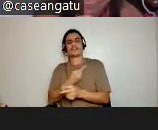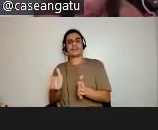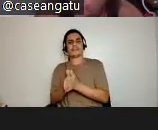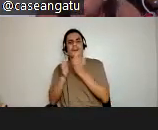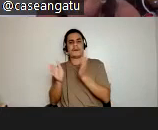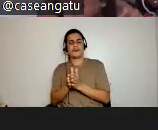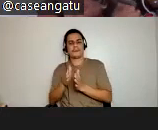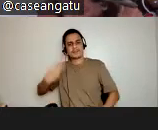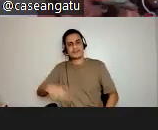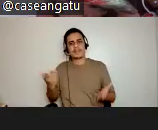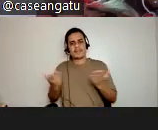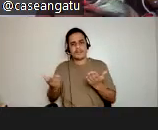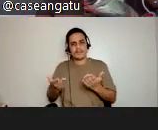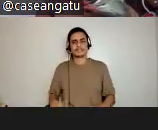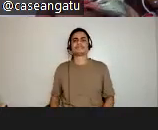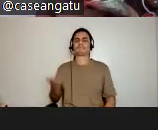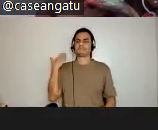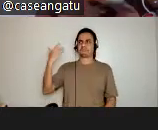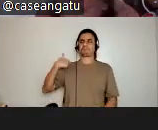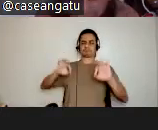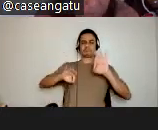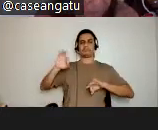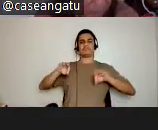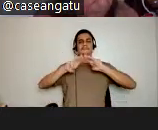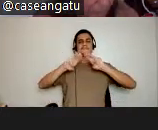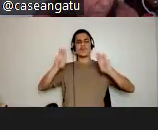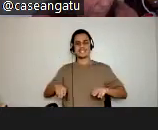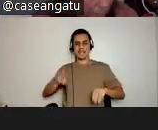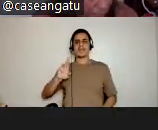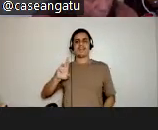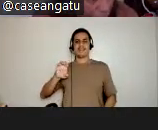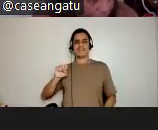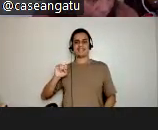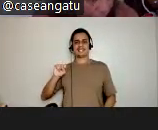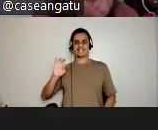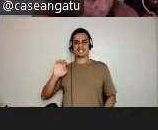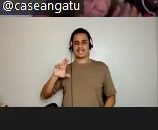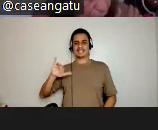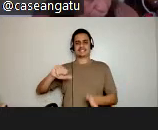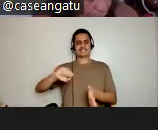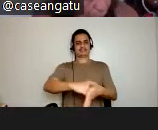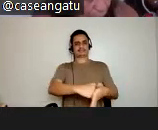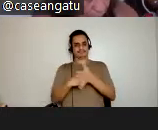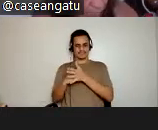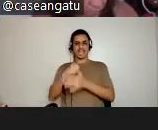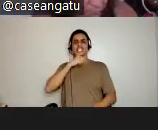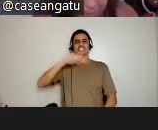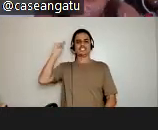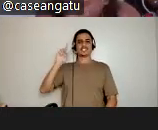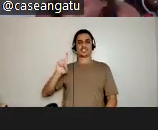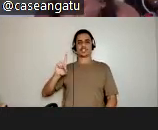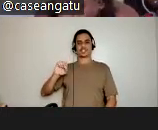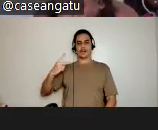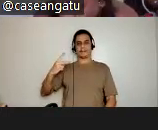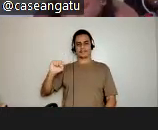Uma vez eu organizei no Museu da Resistência, lá no Antigo DOPS, junto com o Daniel,